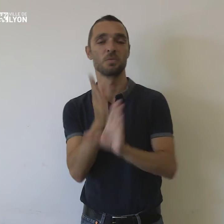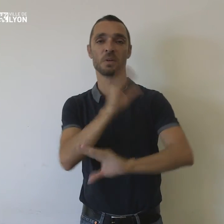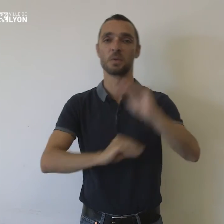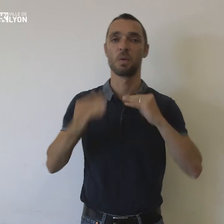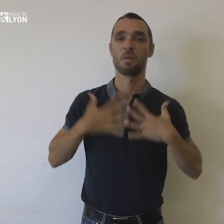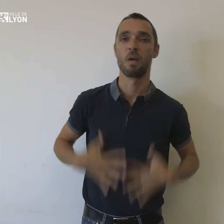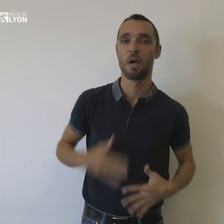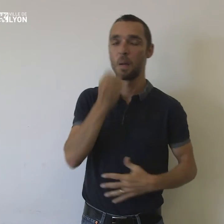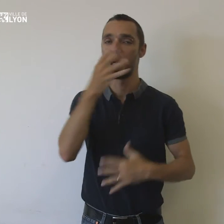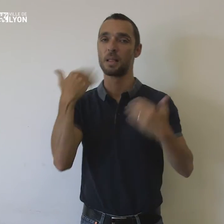ou encore le bien-être.